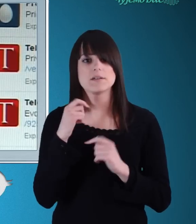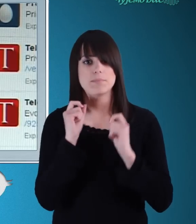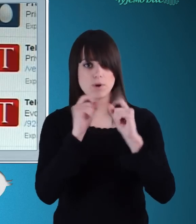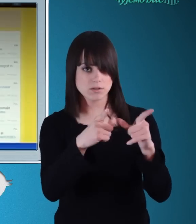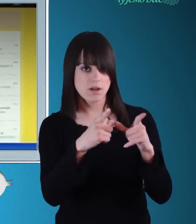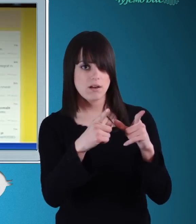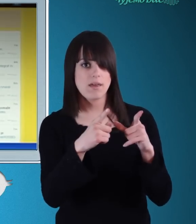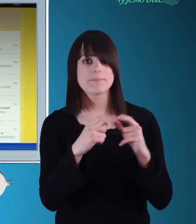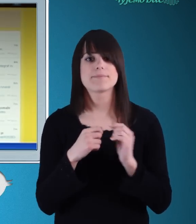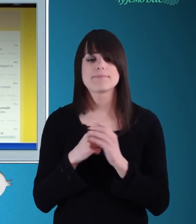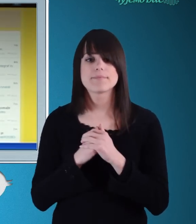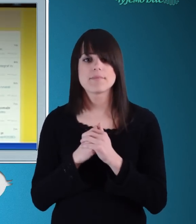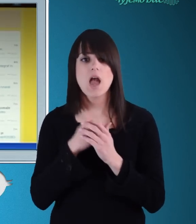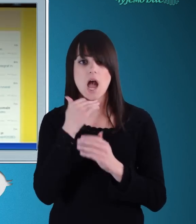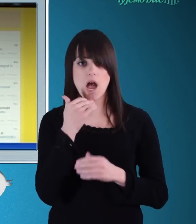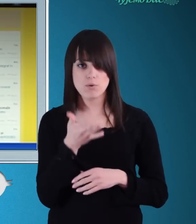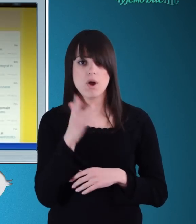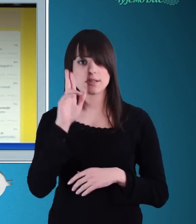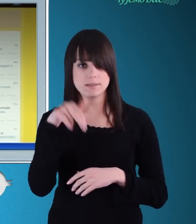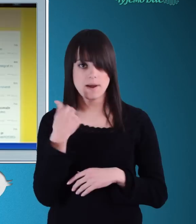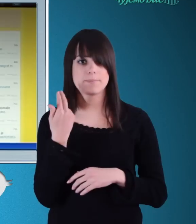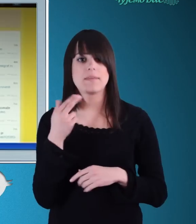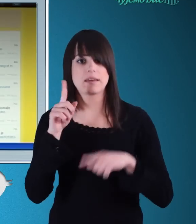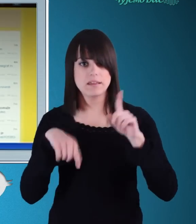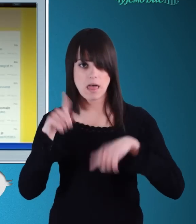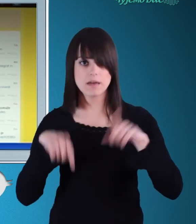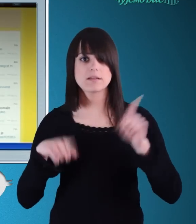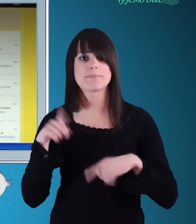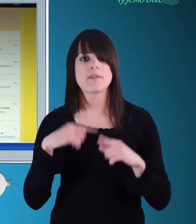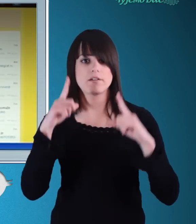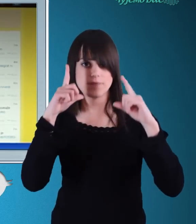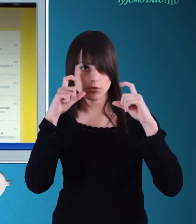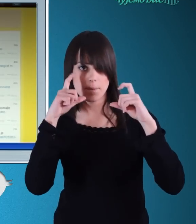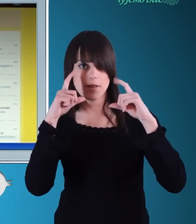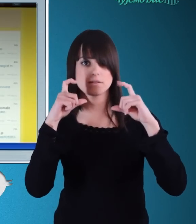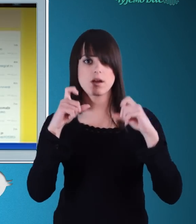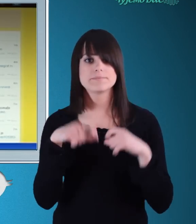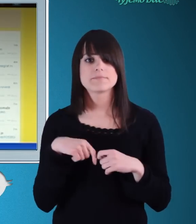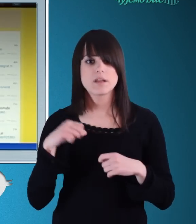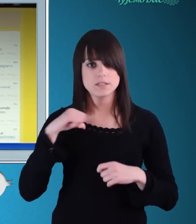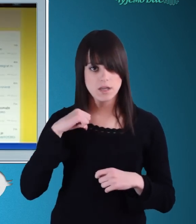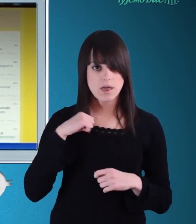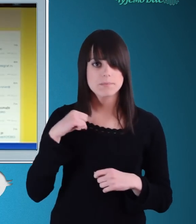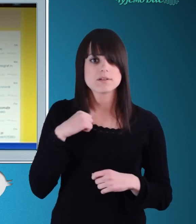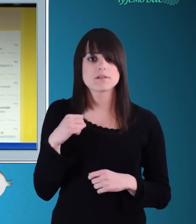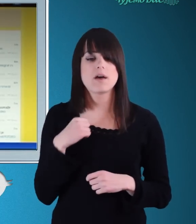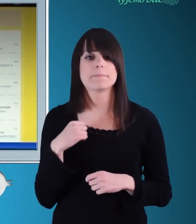Ukoliko imate fotografiju sa lica mesta ili o konferenciji neku zanimljivu infografiku,